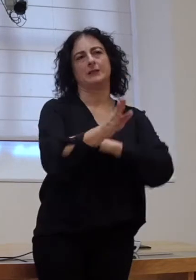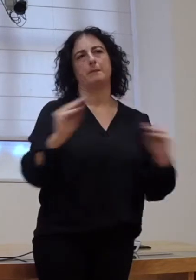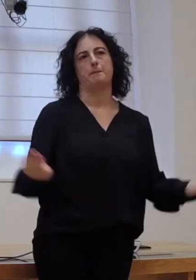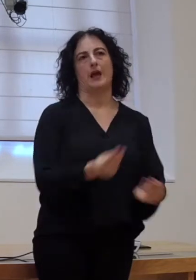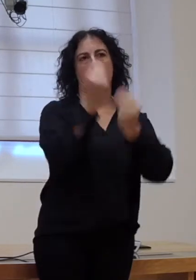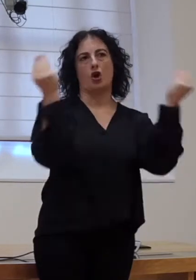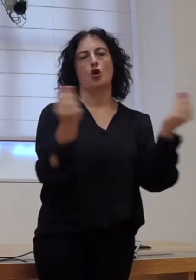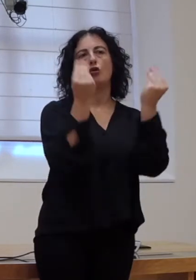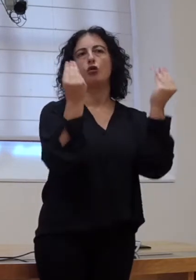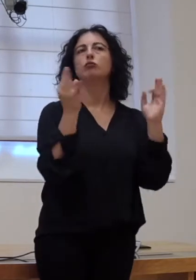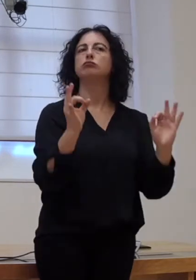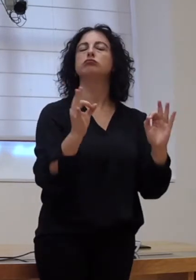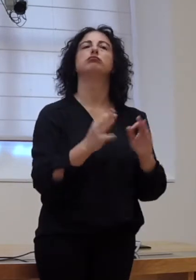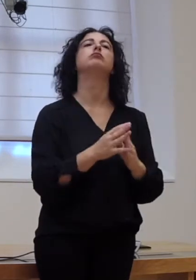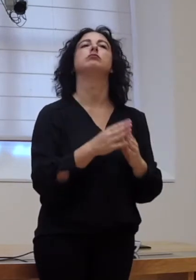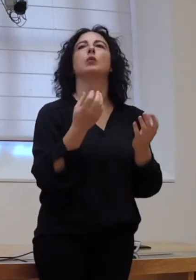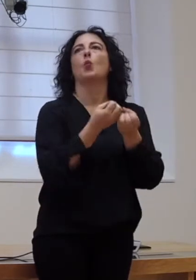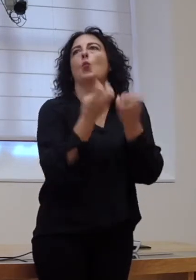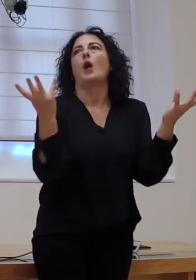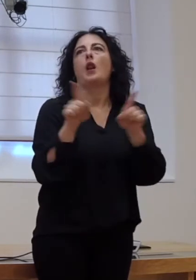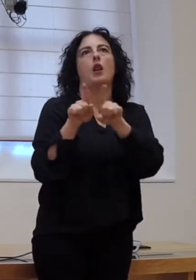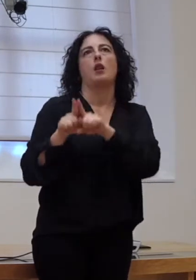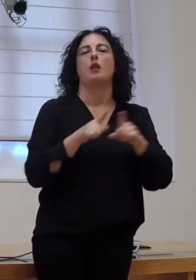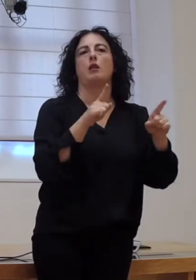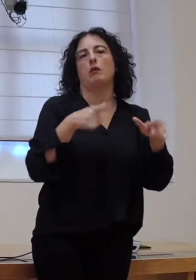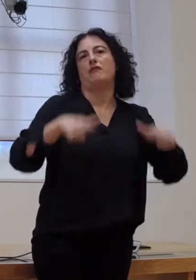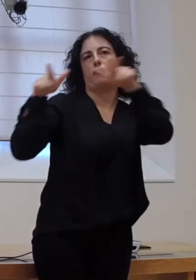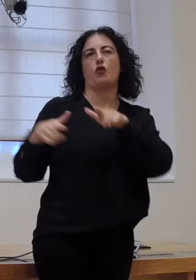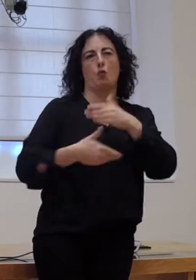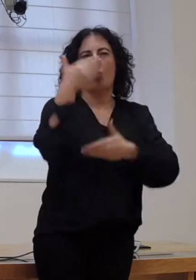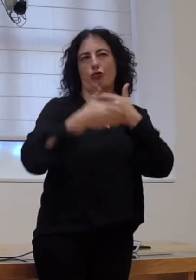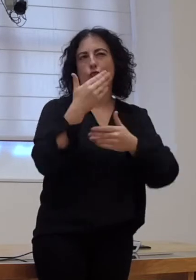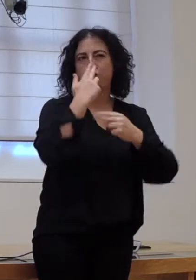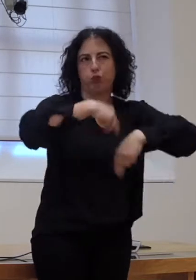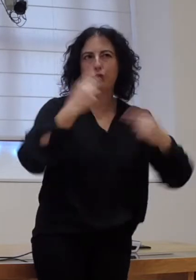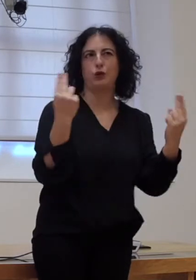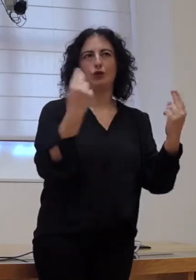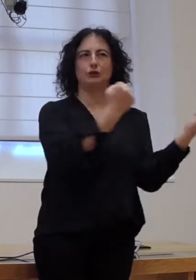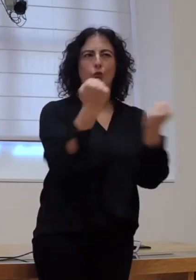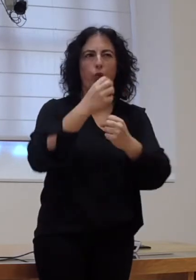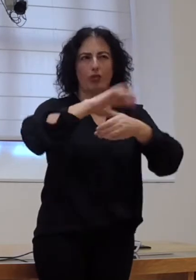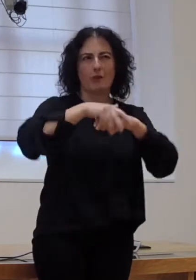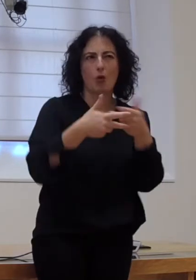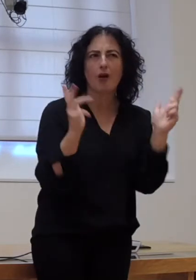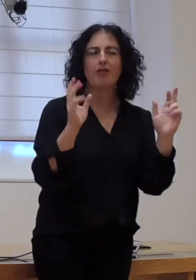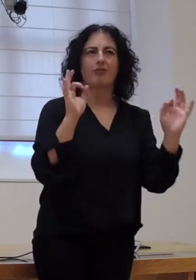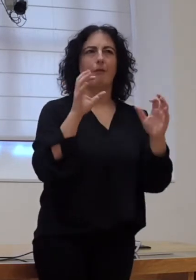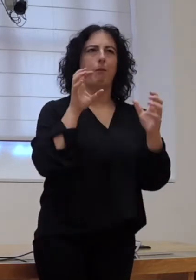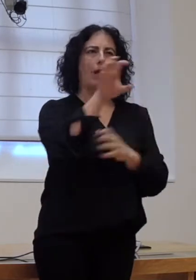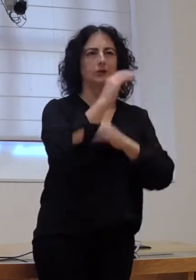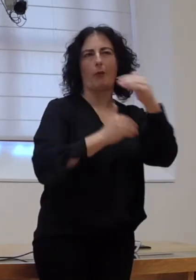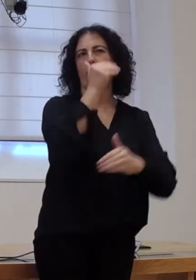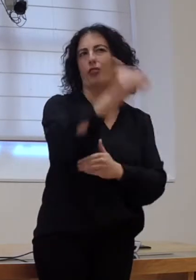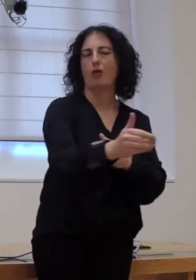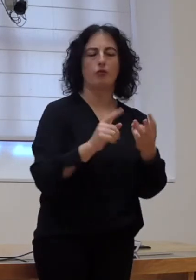de conformidade a como son calquera dos edificios públicos modernos dunha institucións democráticas dunha país avanzado.